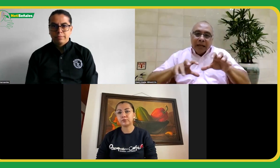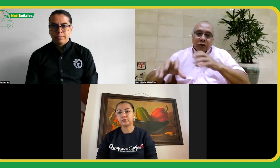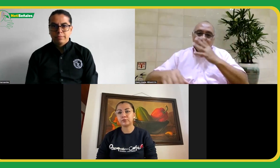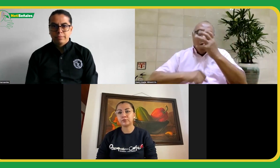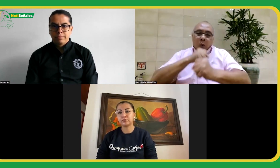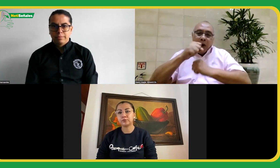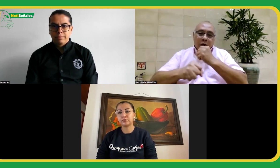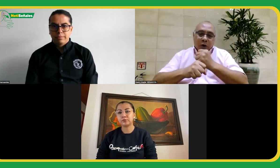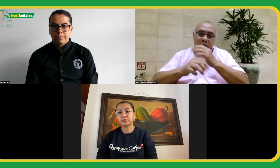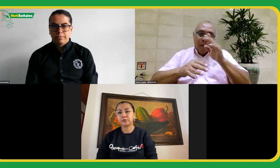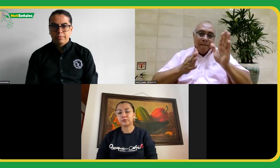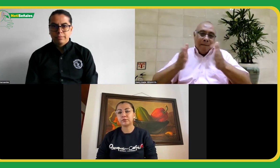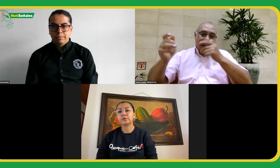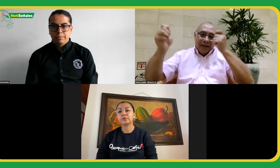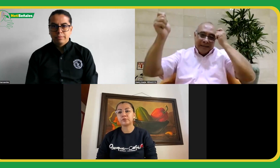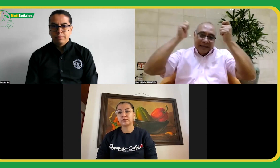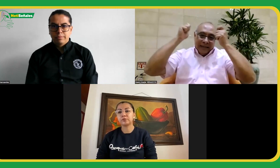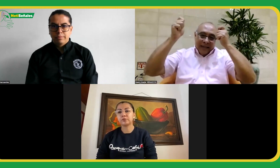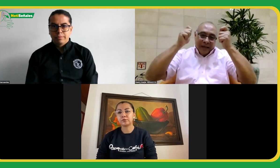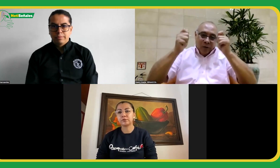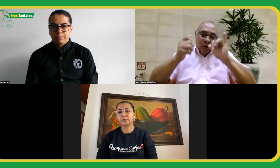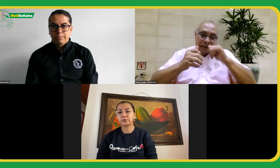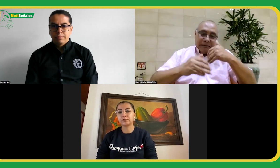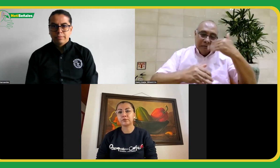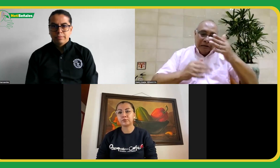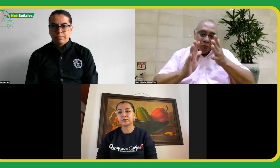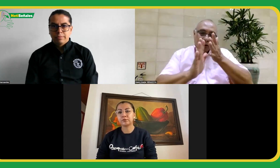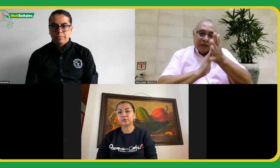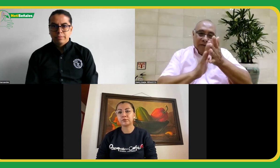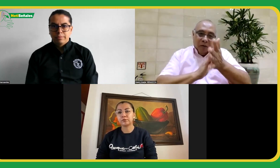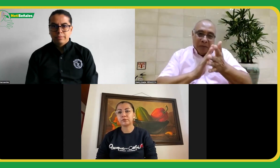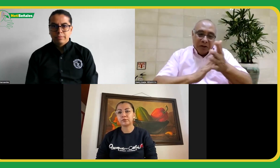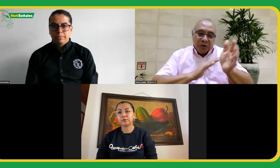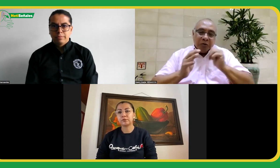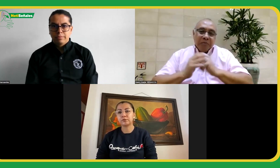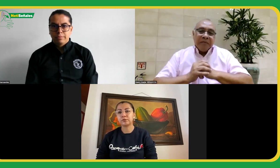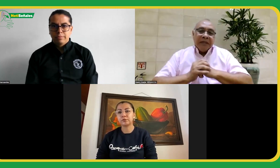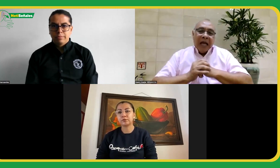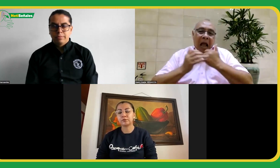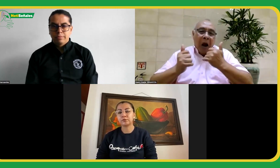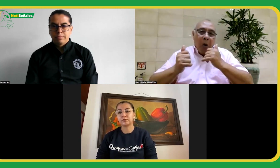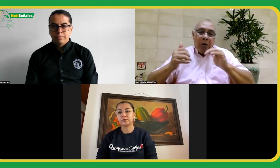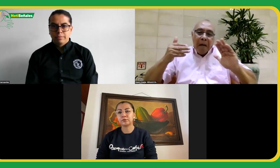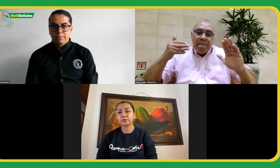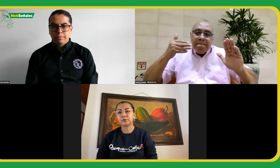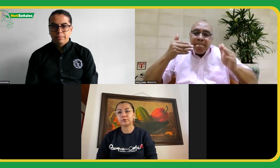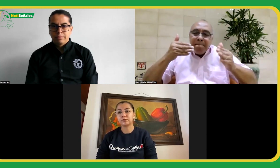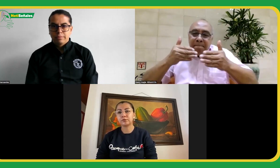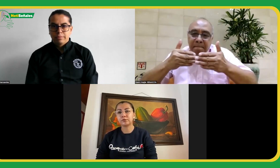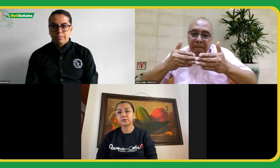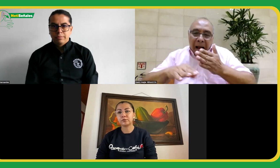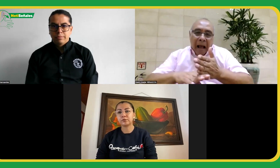desde fenascol el plan de acción a cuatro años el plan estratégico luego daremos información relacionada y antes de cerrar